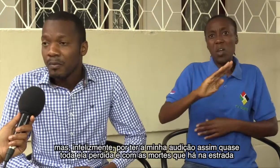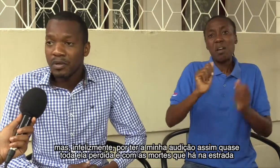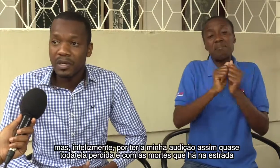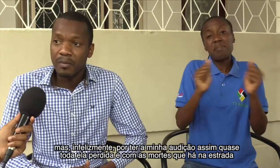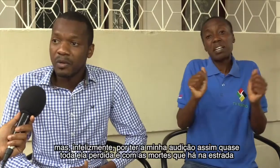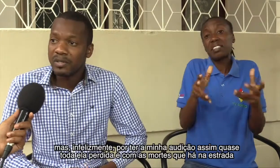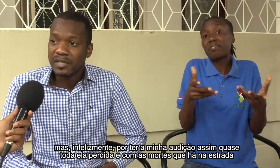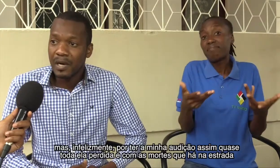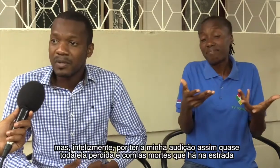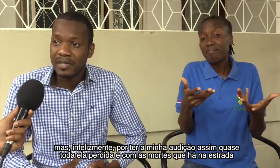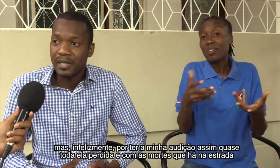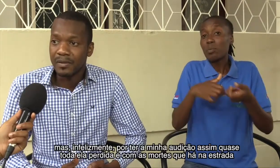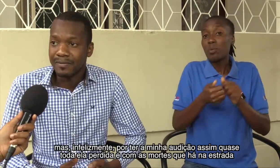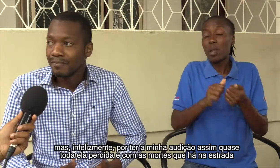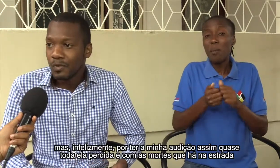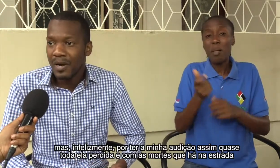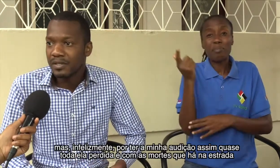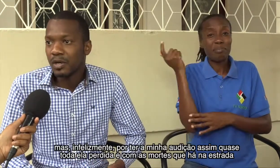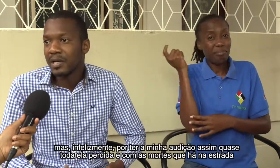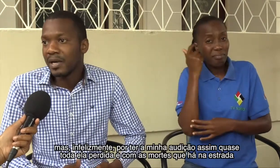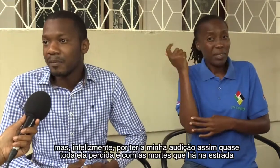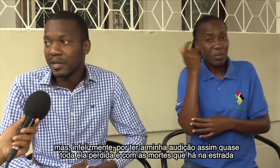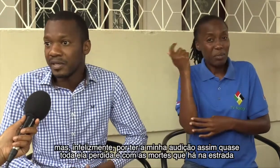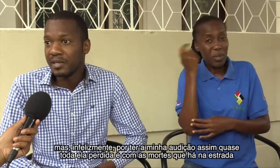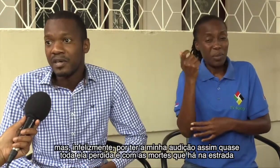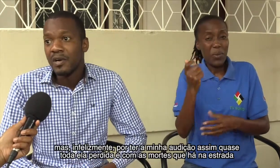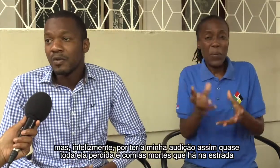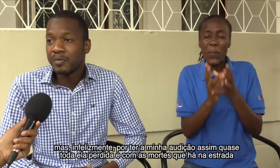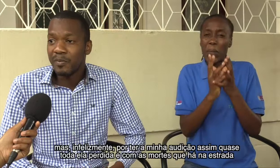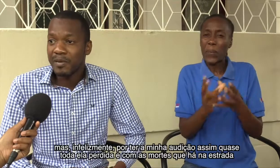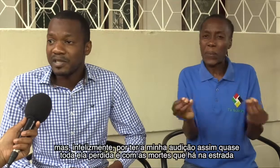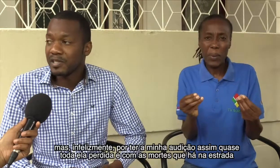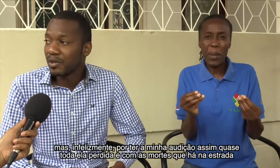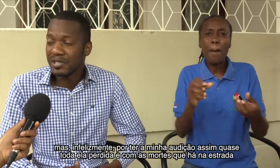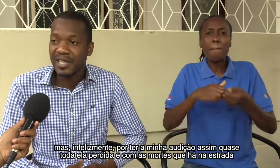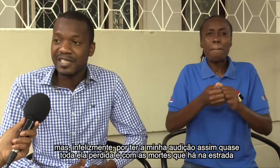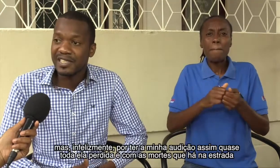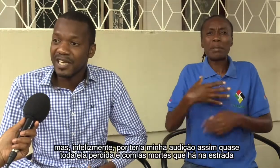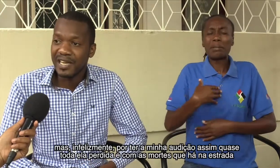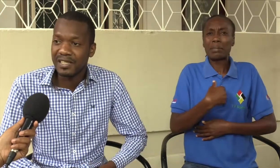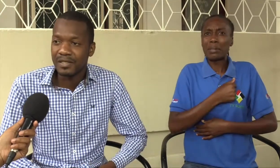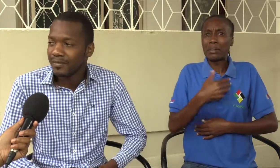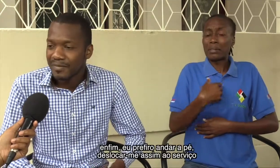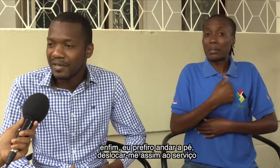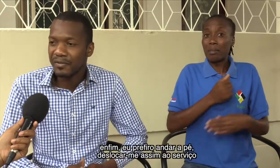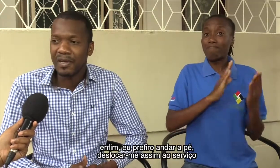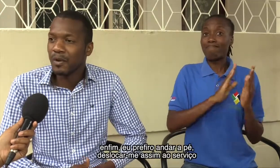por ter a minha audição, assim, quase toda ela é perdida. Com os problemas das mortes que há nas estradas. Enfim, eu